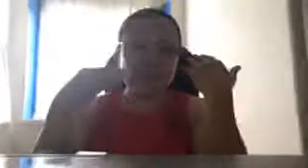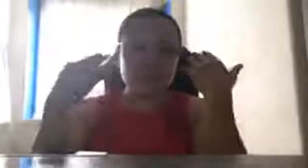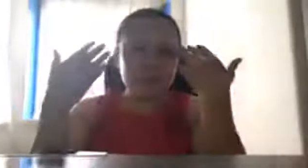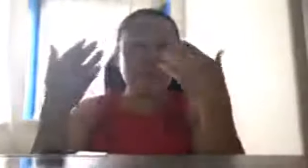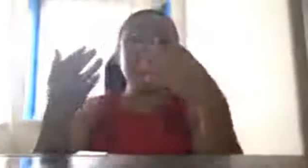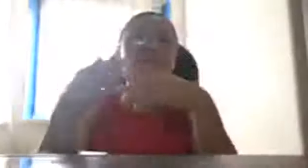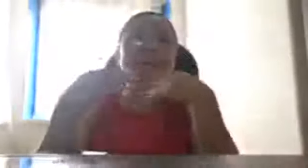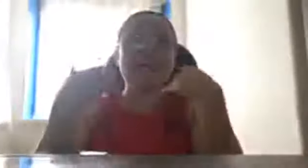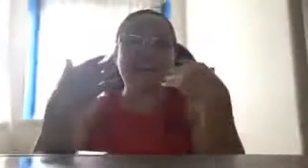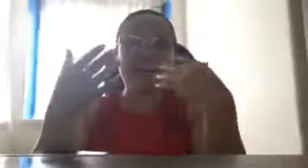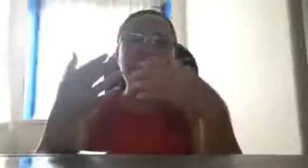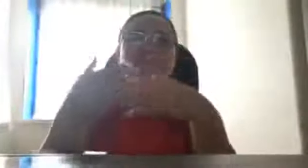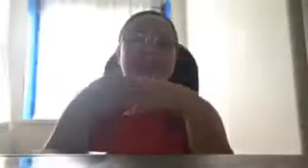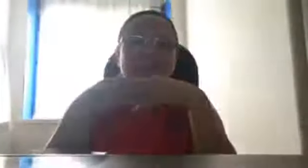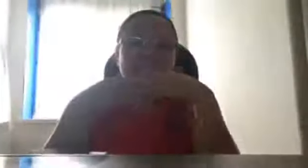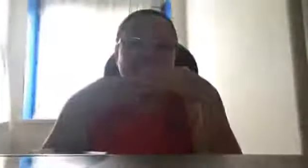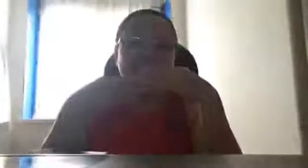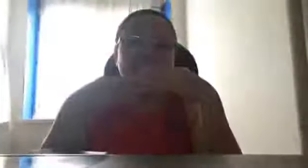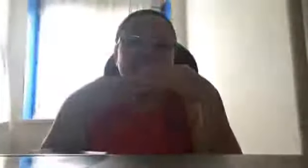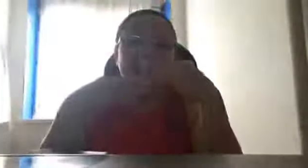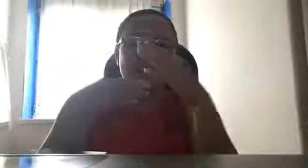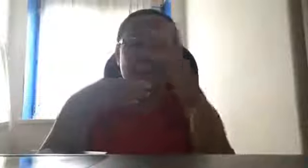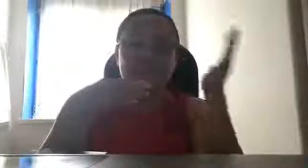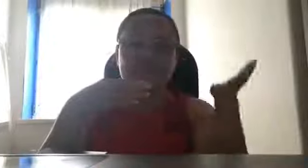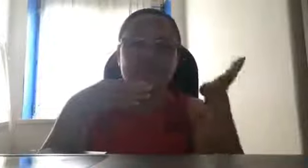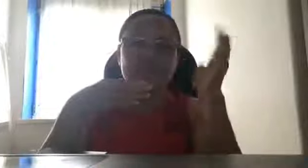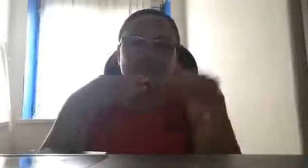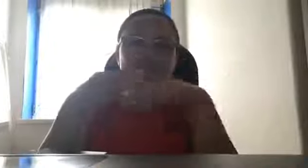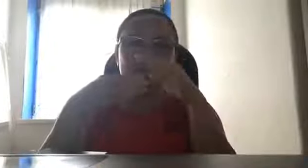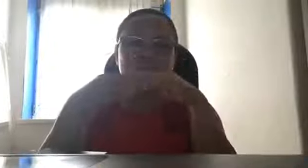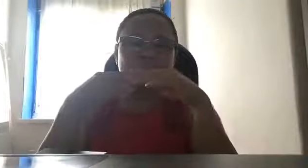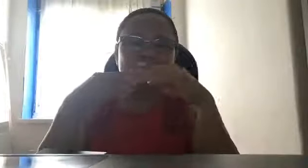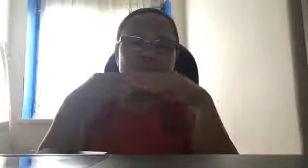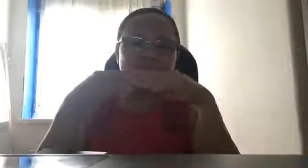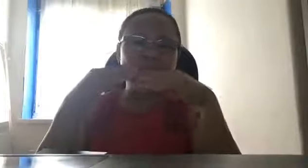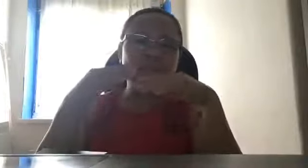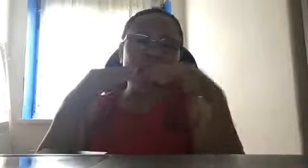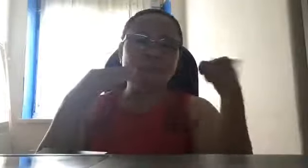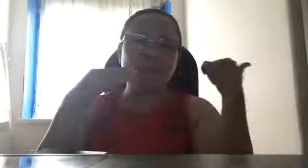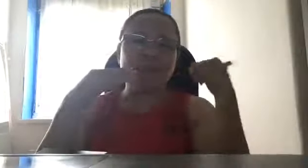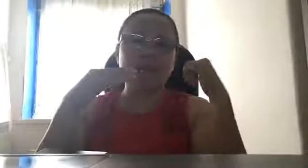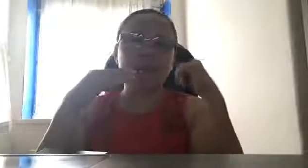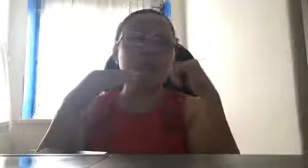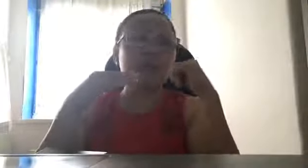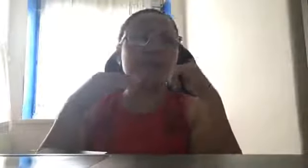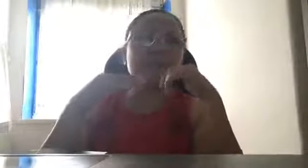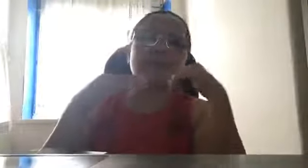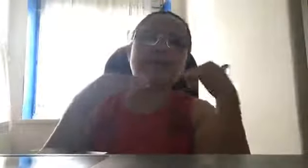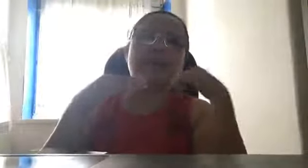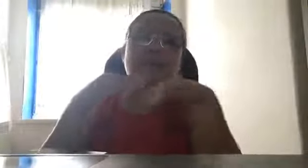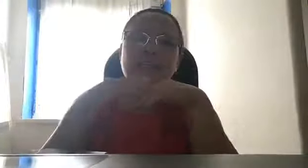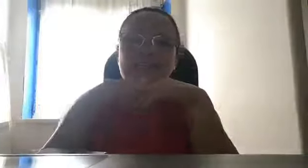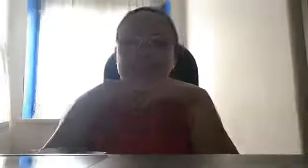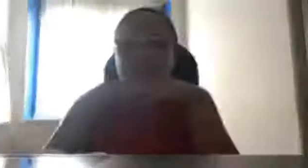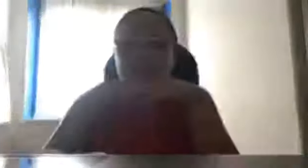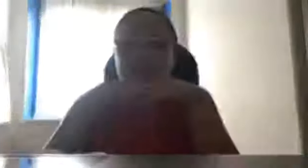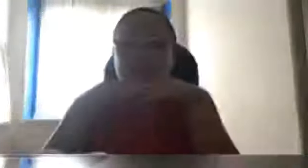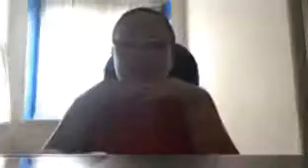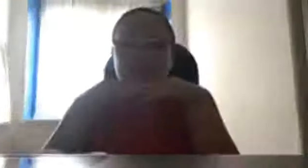makapagpatubo ng halaman, sa different kinds of planets. Actually, ang pinag-aaralan nila, Mars eh.